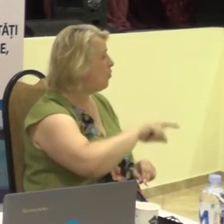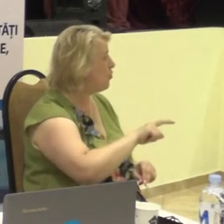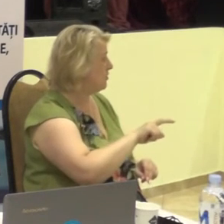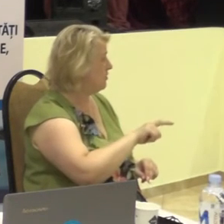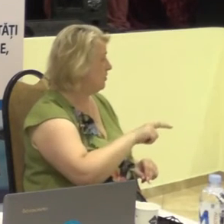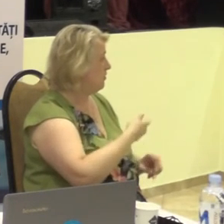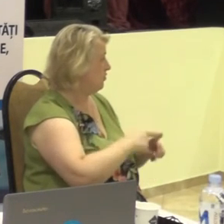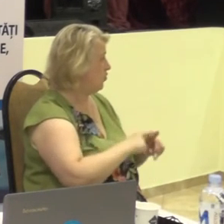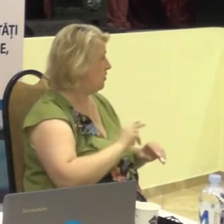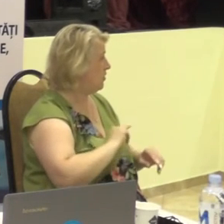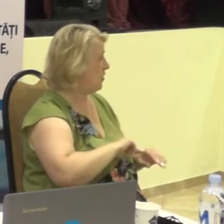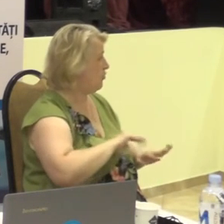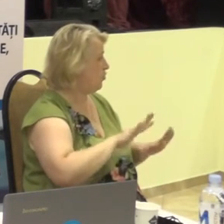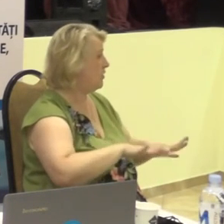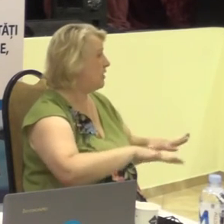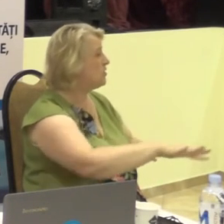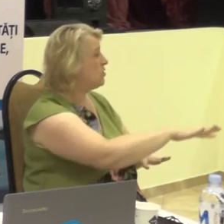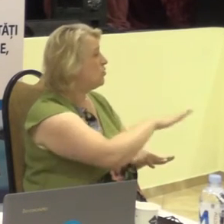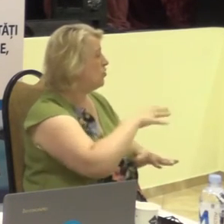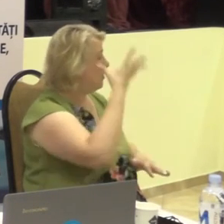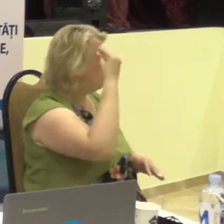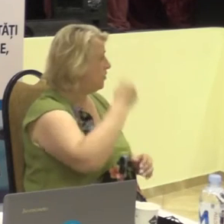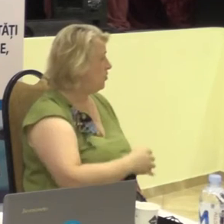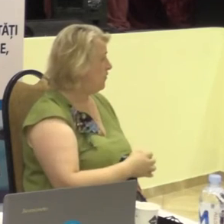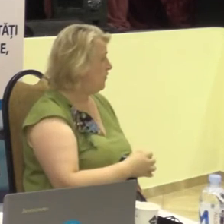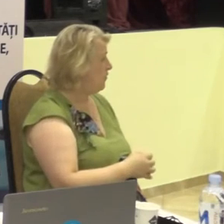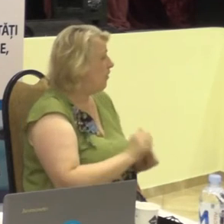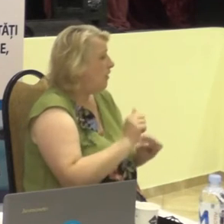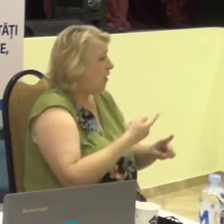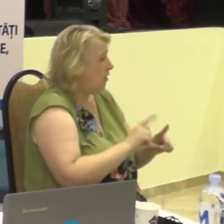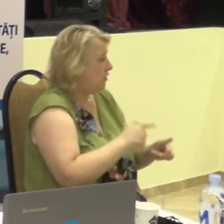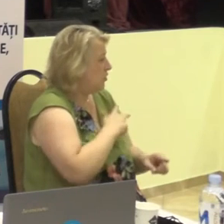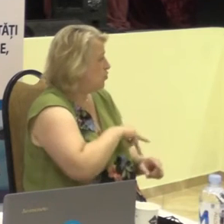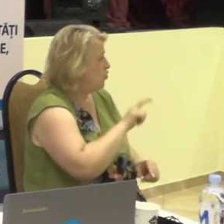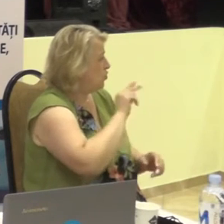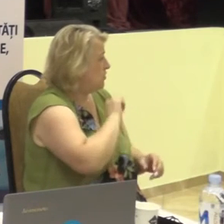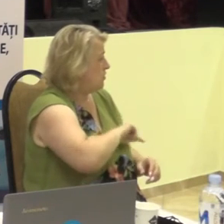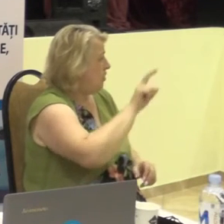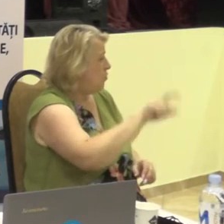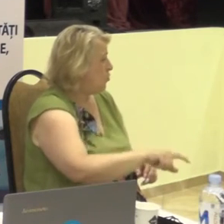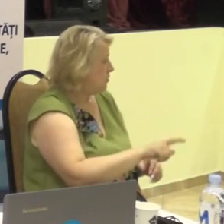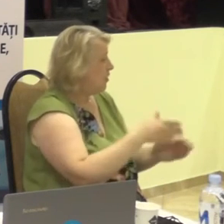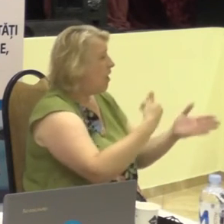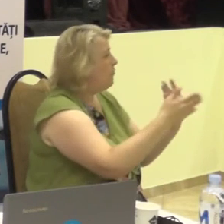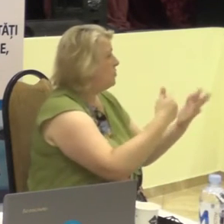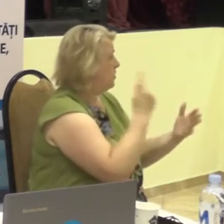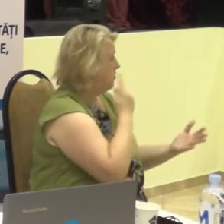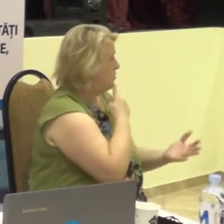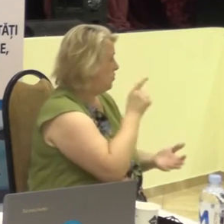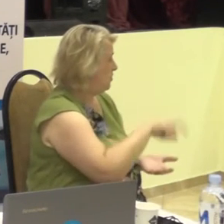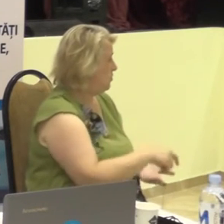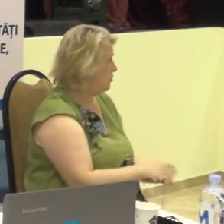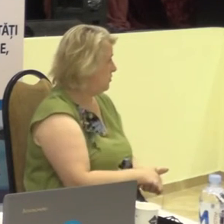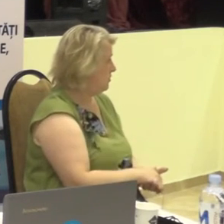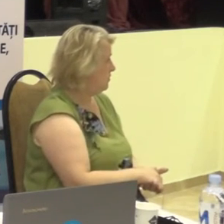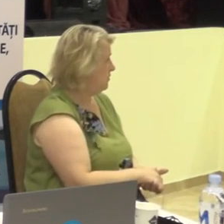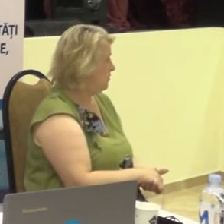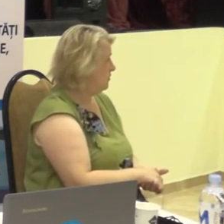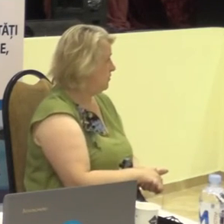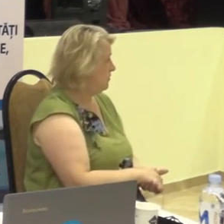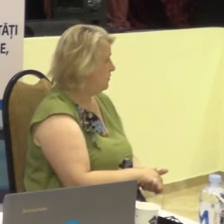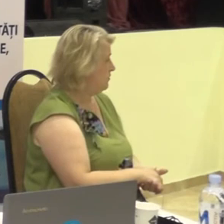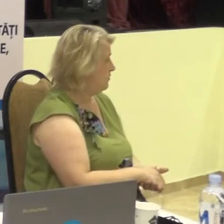Cum? Acest lucrător social comunică cu persoanele cu zabilități de auz din